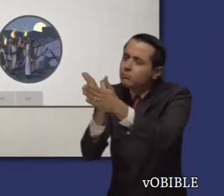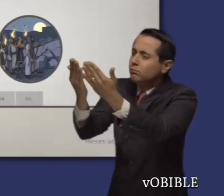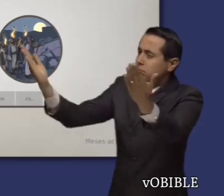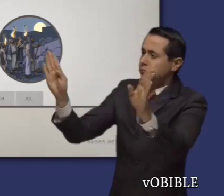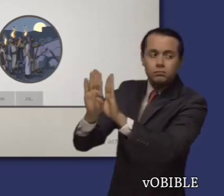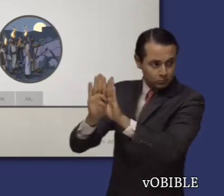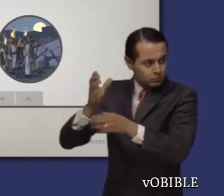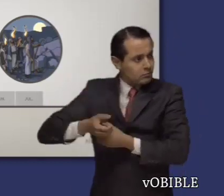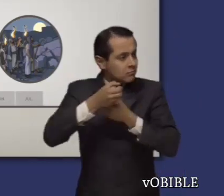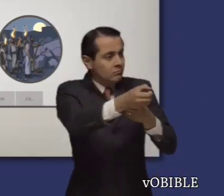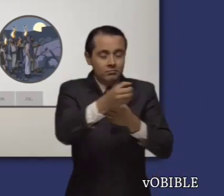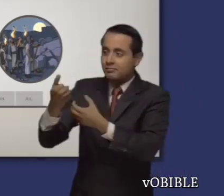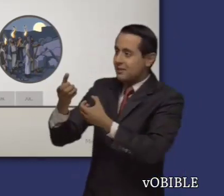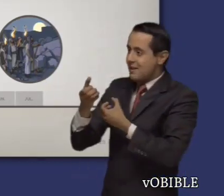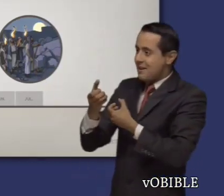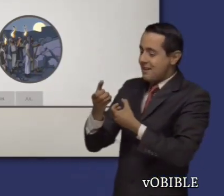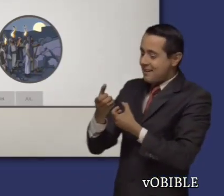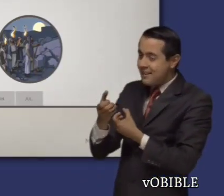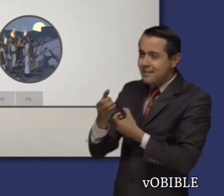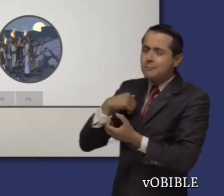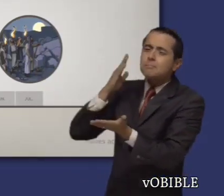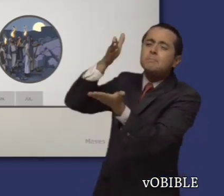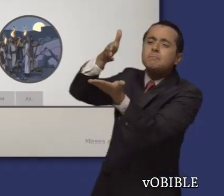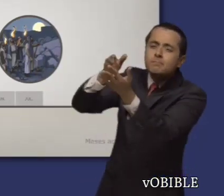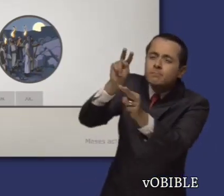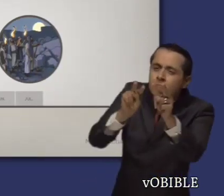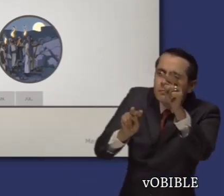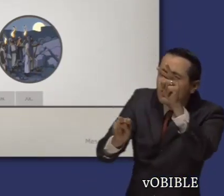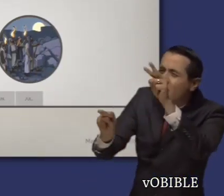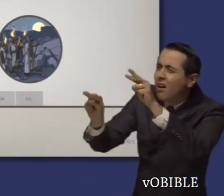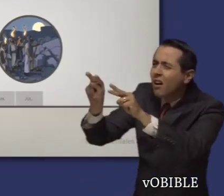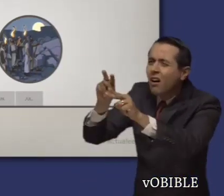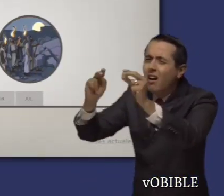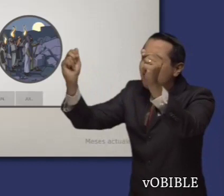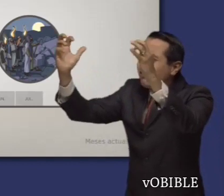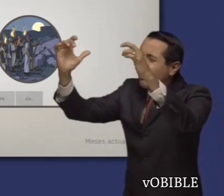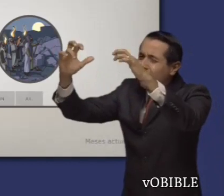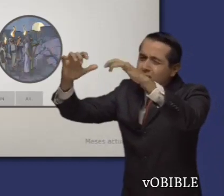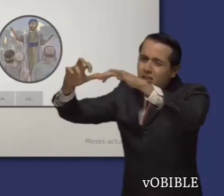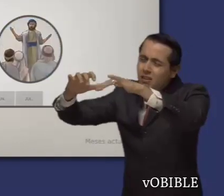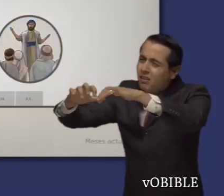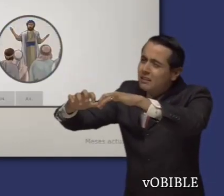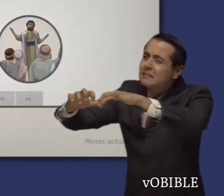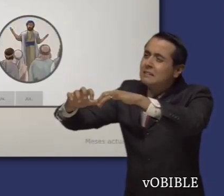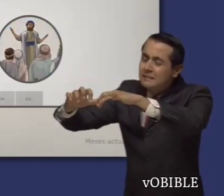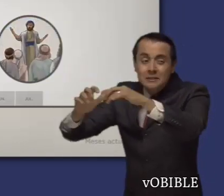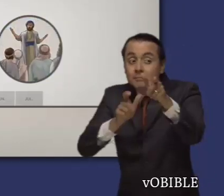Cuando llegó, Nehemias inspeccionó las murallas. Entonces reunió al pueblo y le anunció su misión.